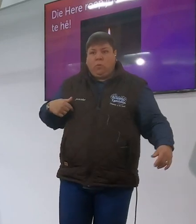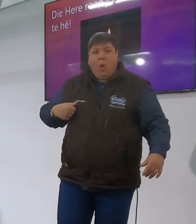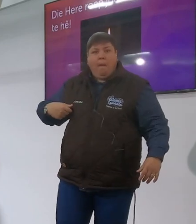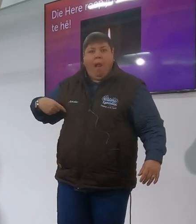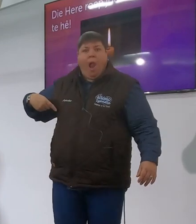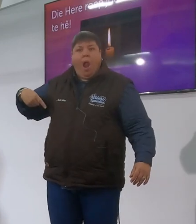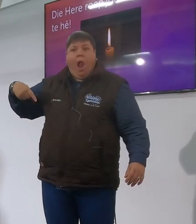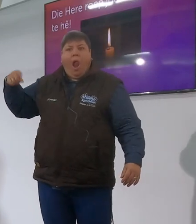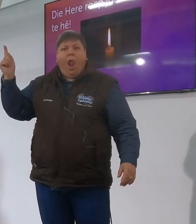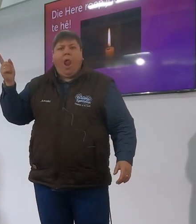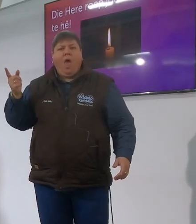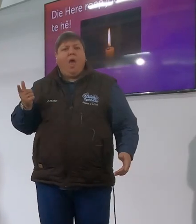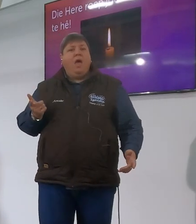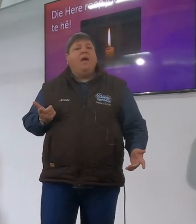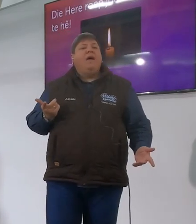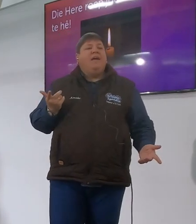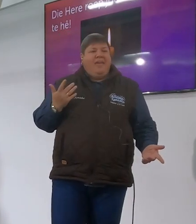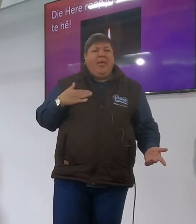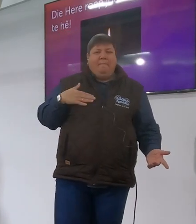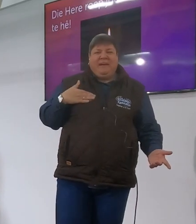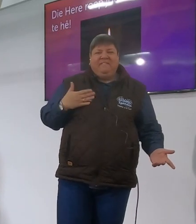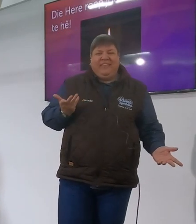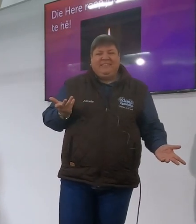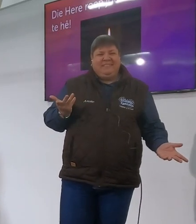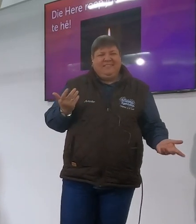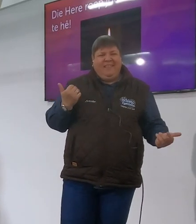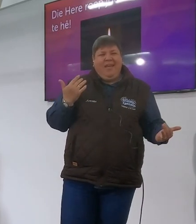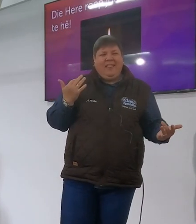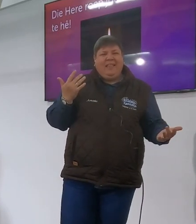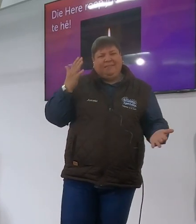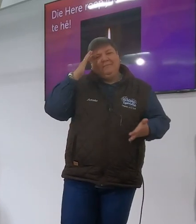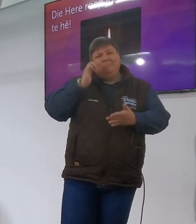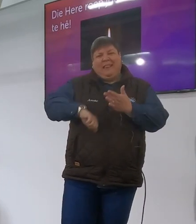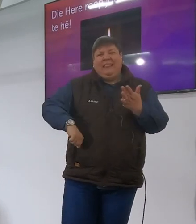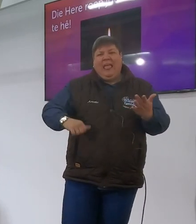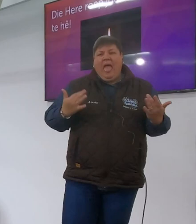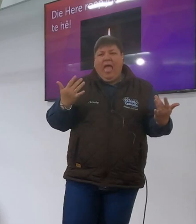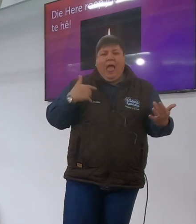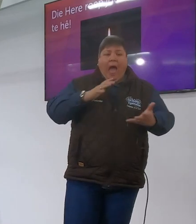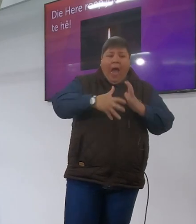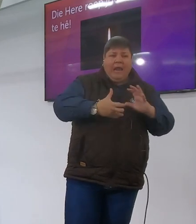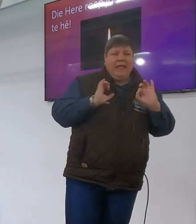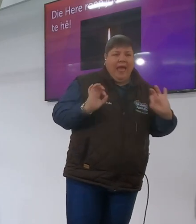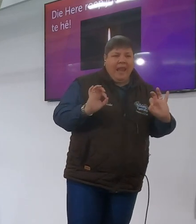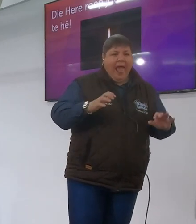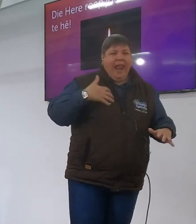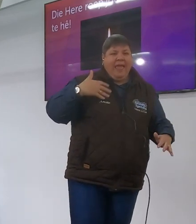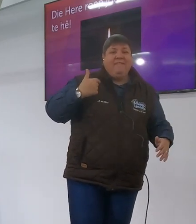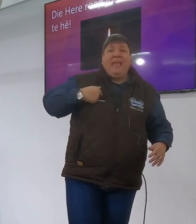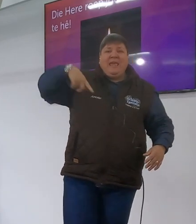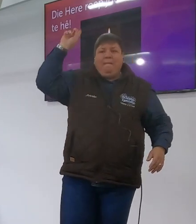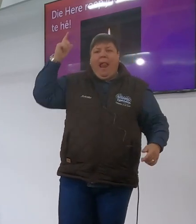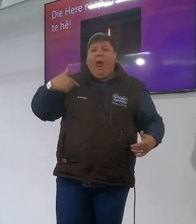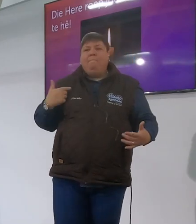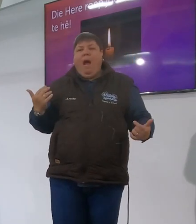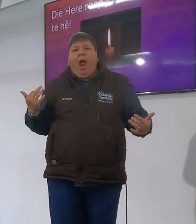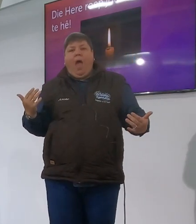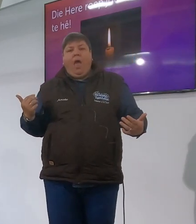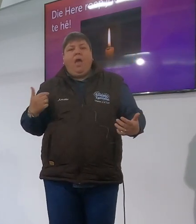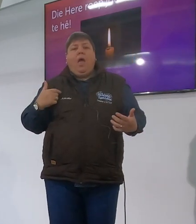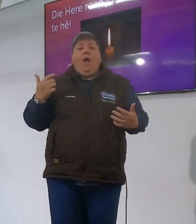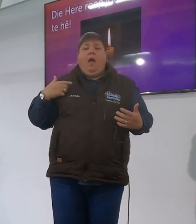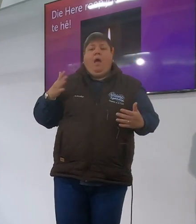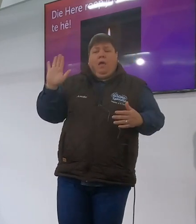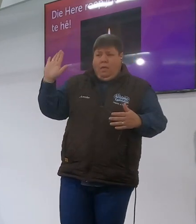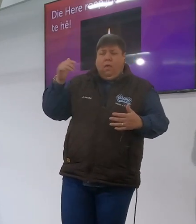sê dit sou jammer wees dit sou jammer wees stem jylle saam en ek hoor mense sê ja maar ek wil nie met die hele dag met my bybel om my